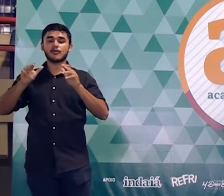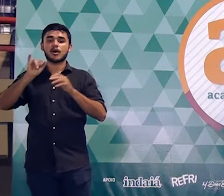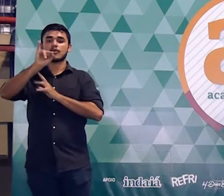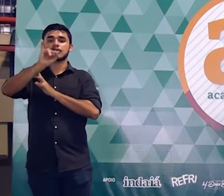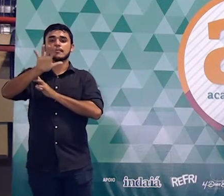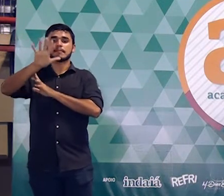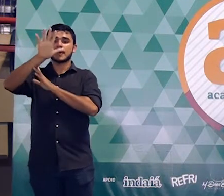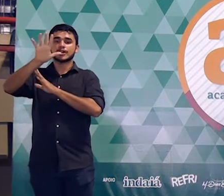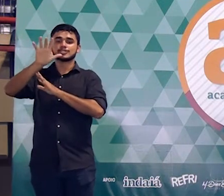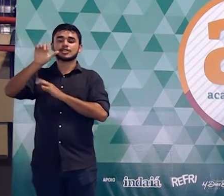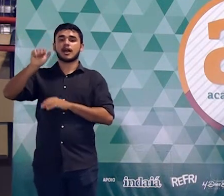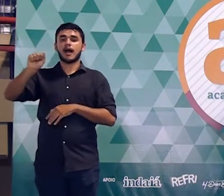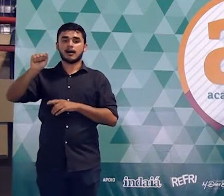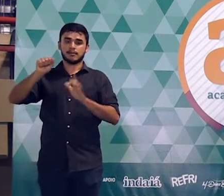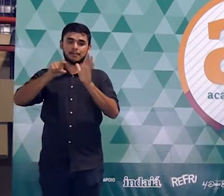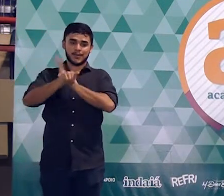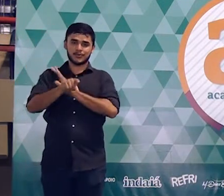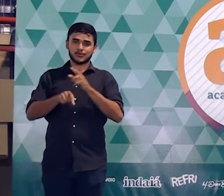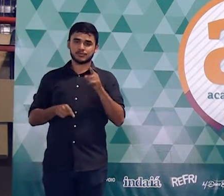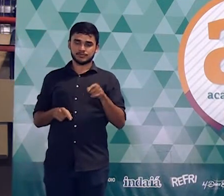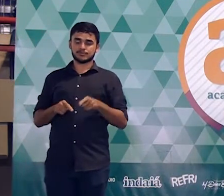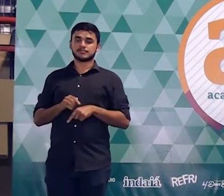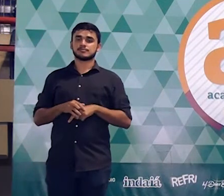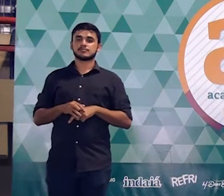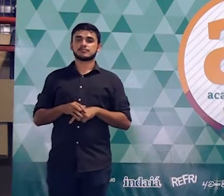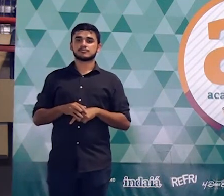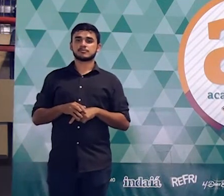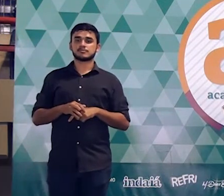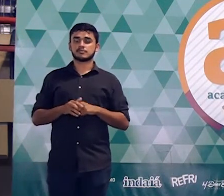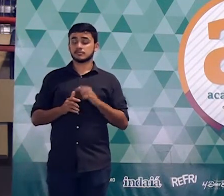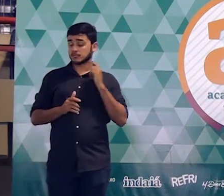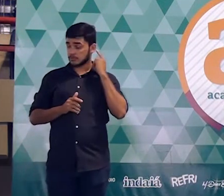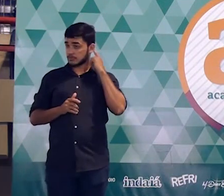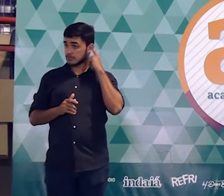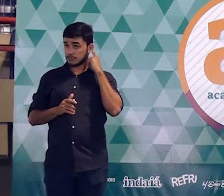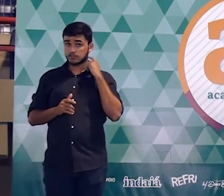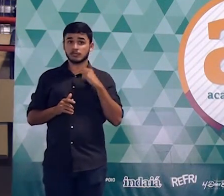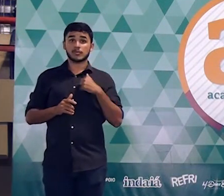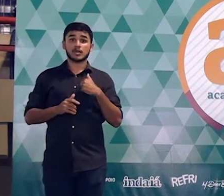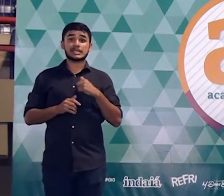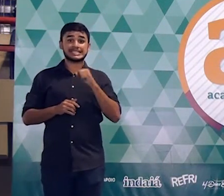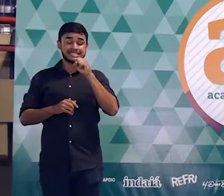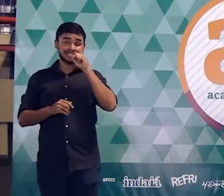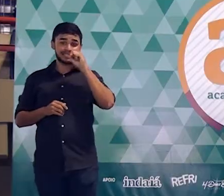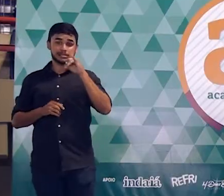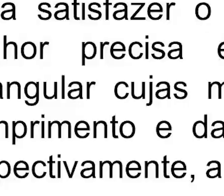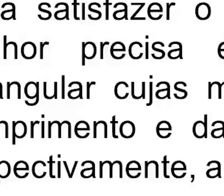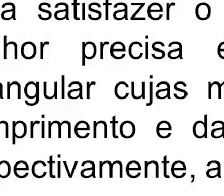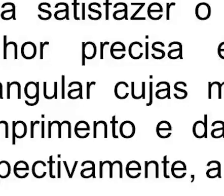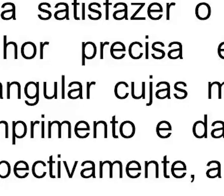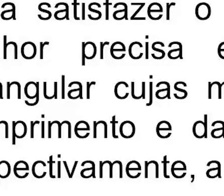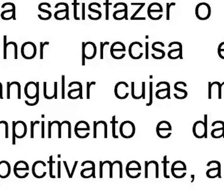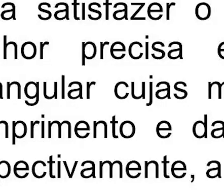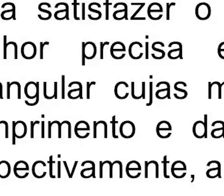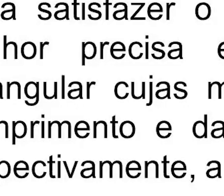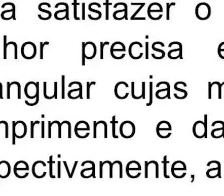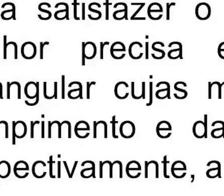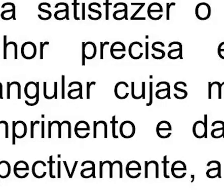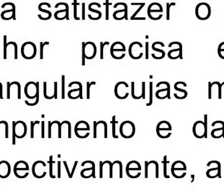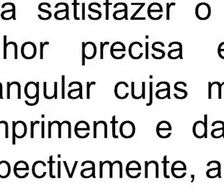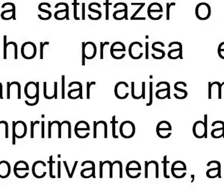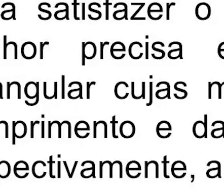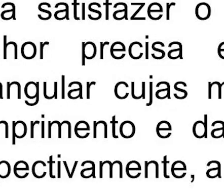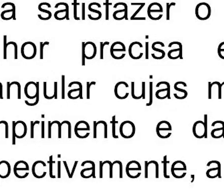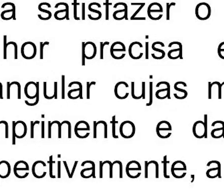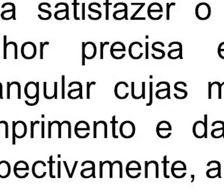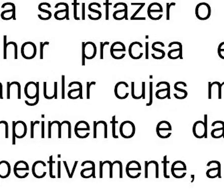comprimento é 7 metros maior do que a largura. Aí, a pergunta da questão é a seguinte, para satisfazer o filho mais novo, esse senhor